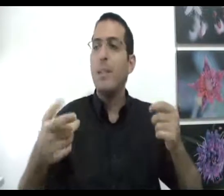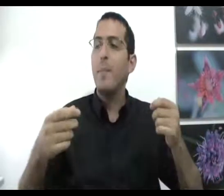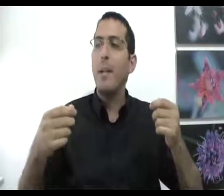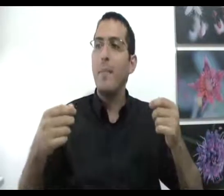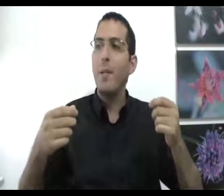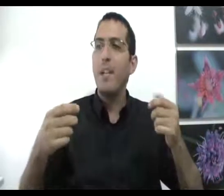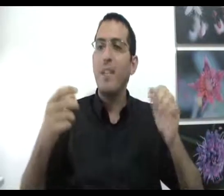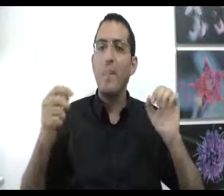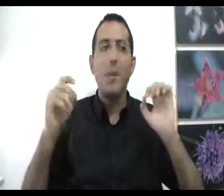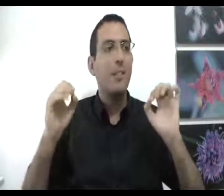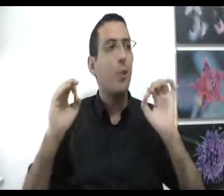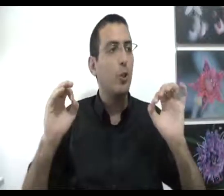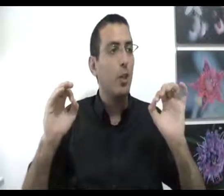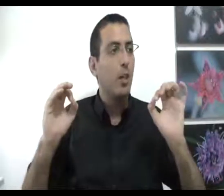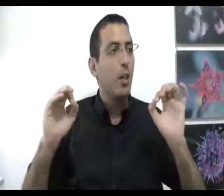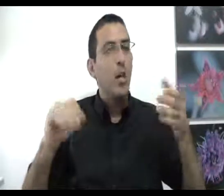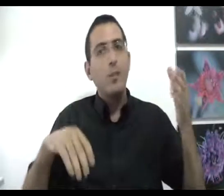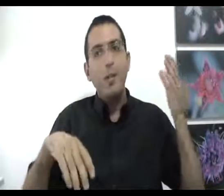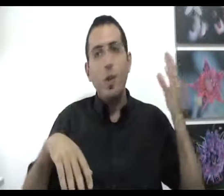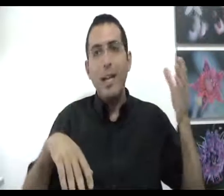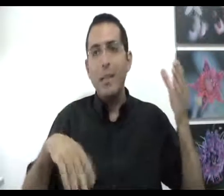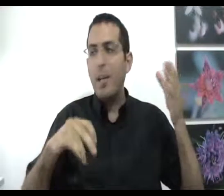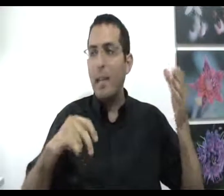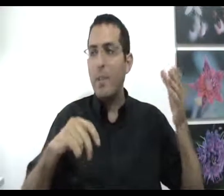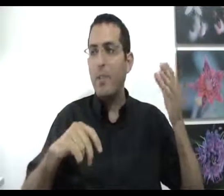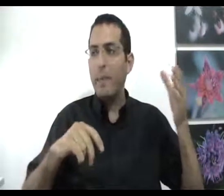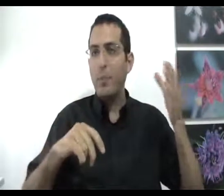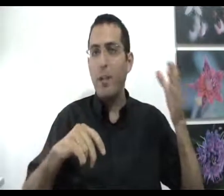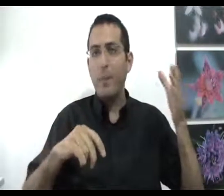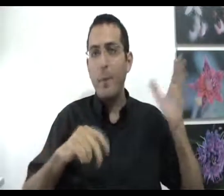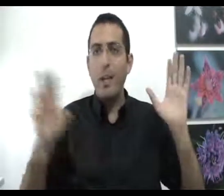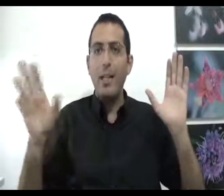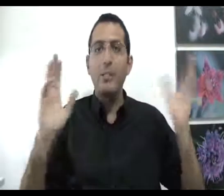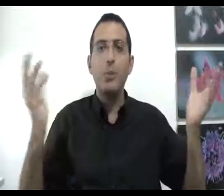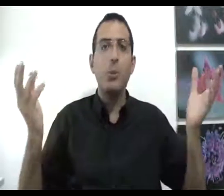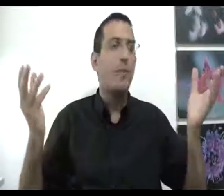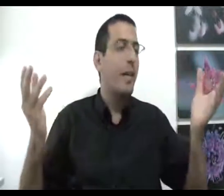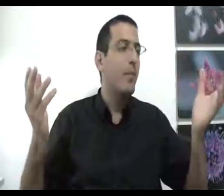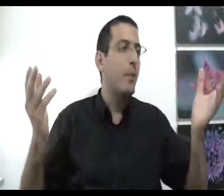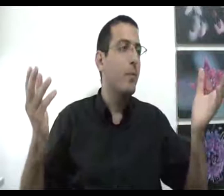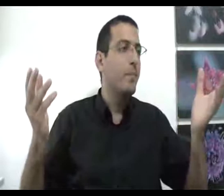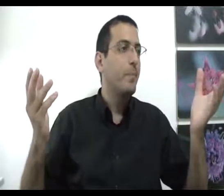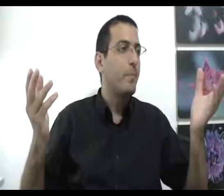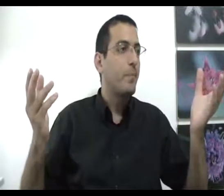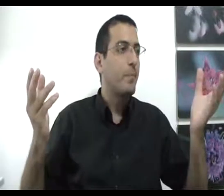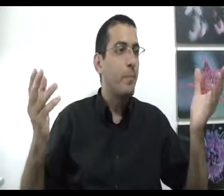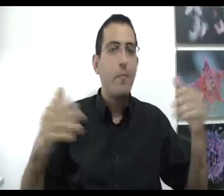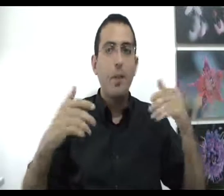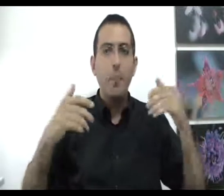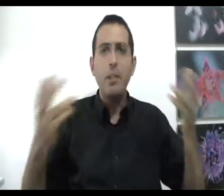אדם אחלה ממנו הכוונה ברמת הקושי זאת אומרת כל אחד בחיים יש דברים שהוא מפחד כל אחד יש משהו שהוא מפחד ממנו מי